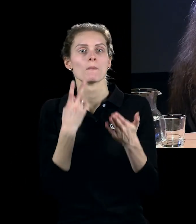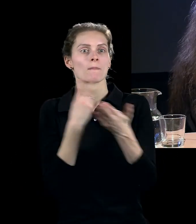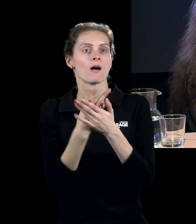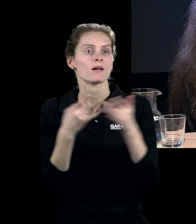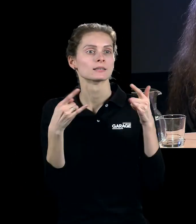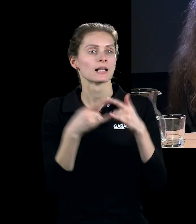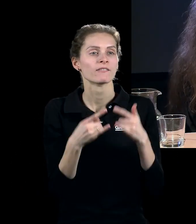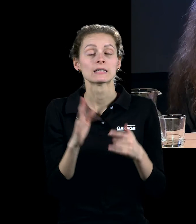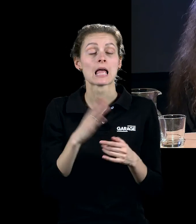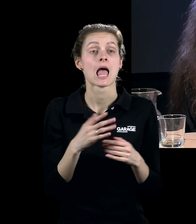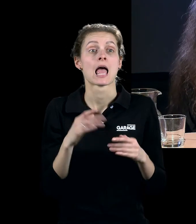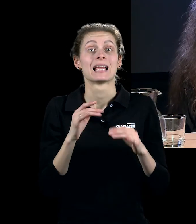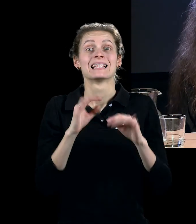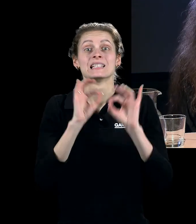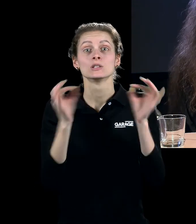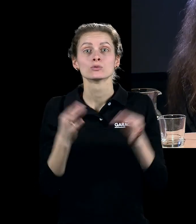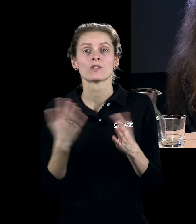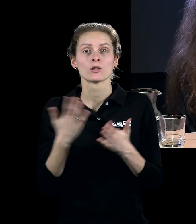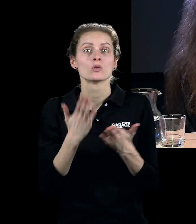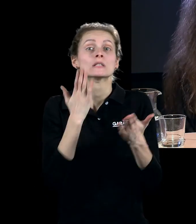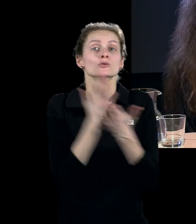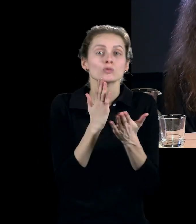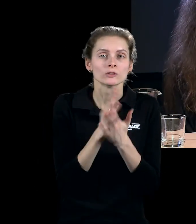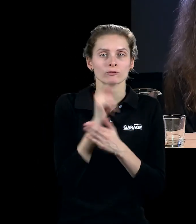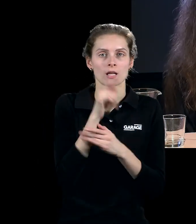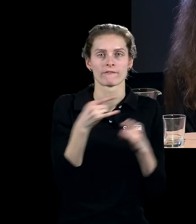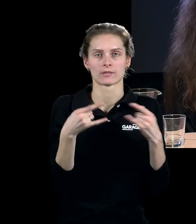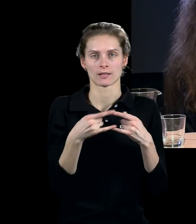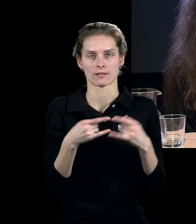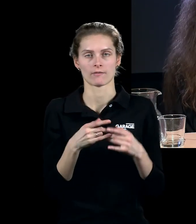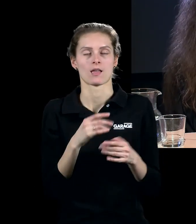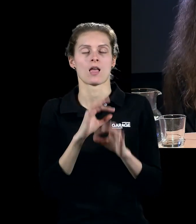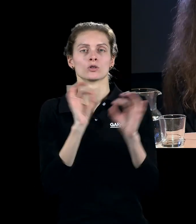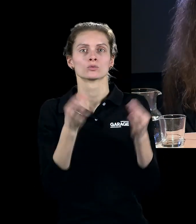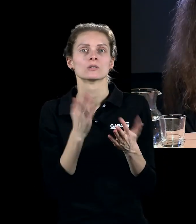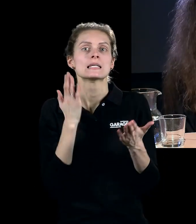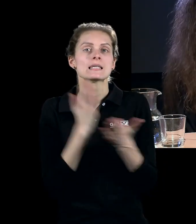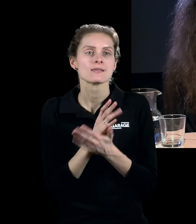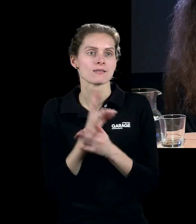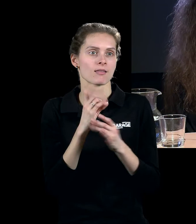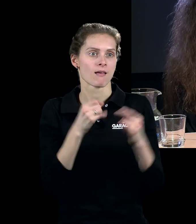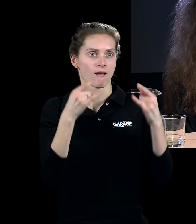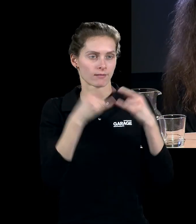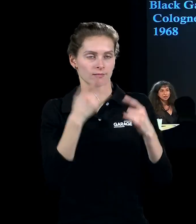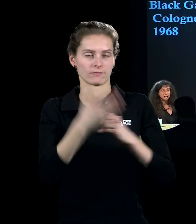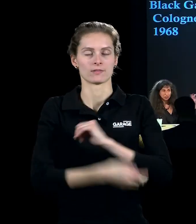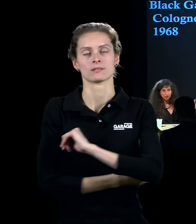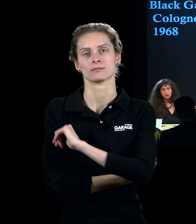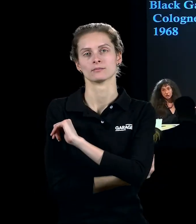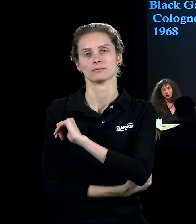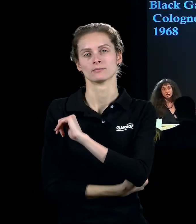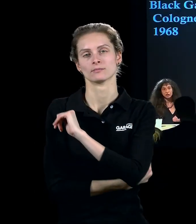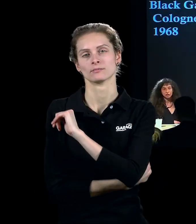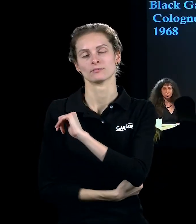телевизору, а искусство, которое существует в телевизоре, произведение искусства существует на экране в тот момент, пока идет трансляция. Это не